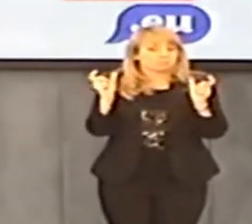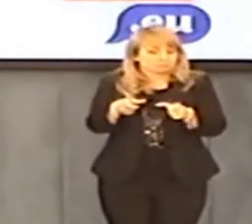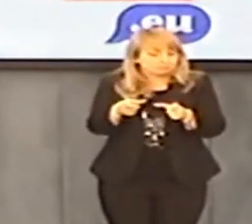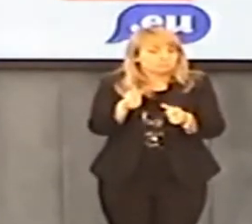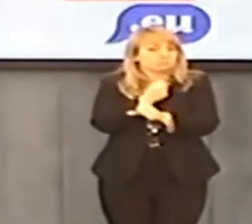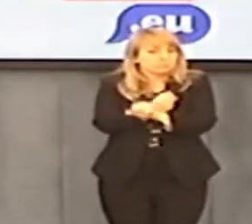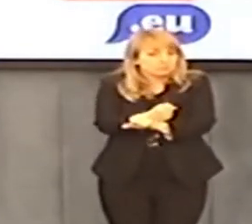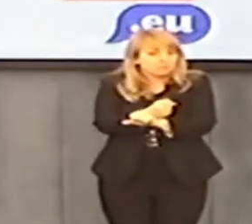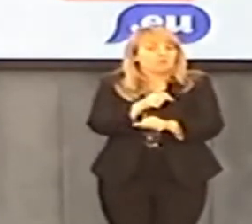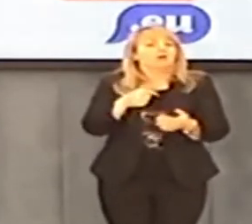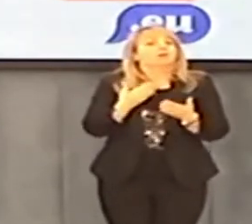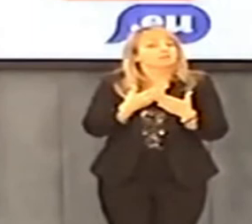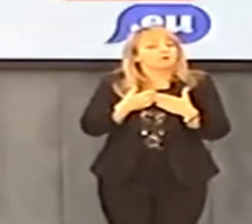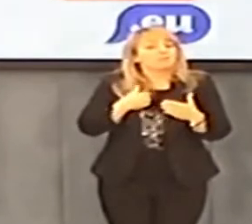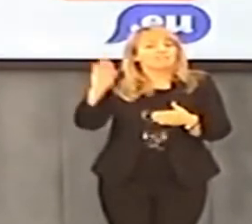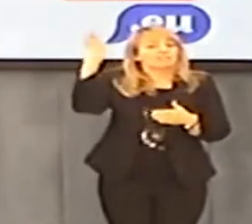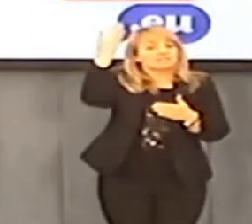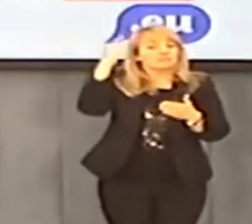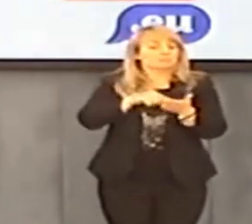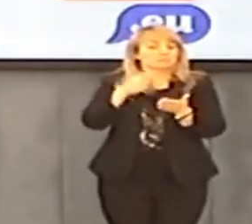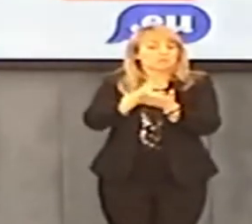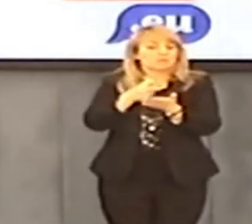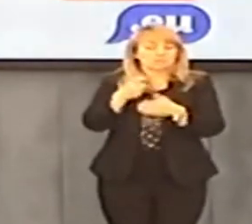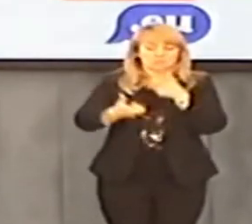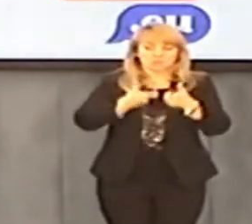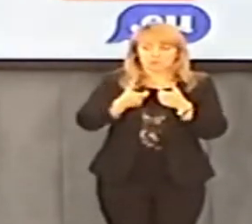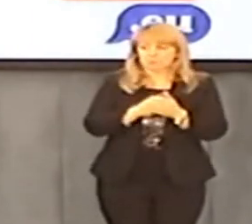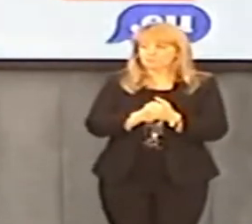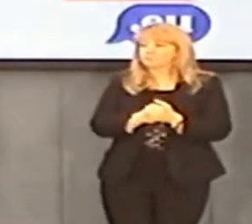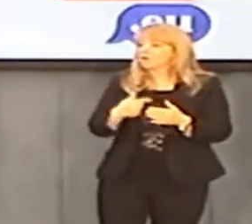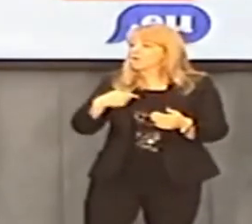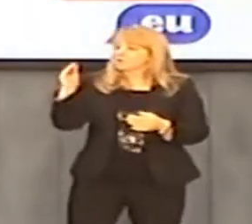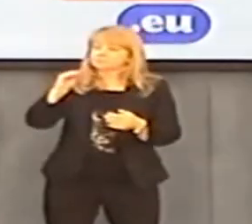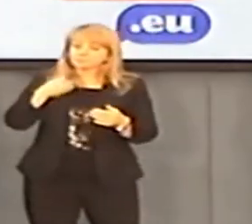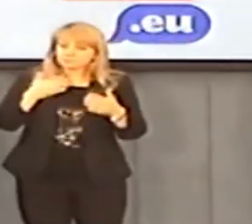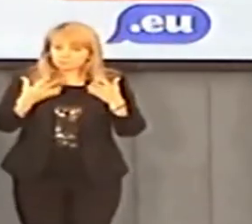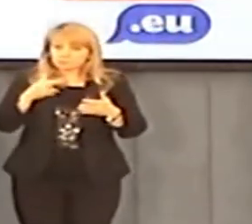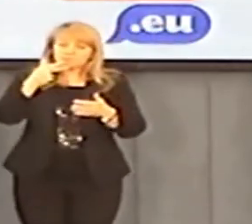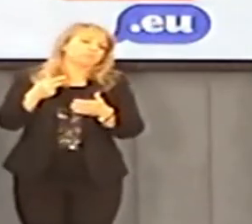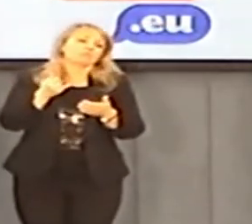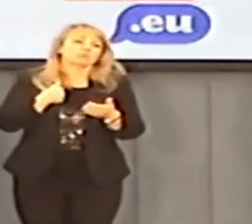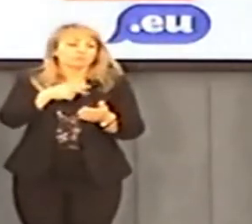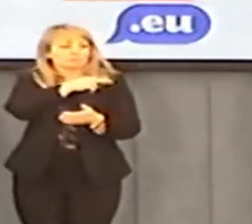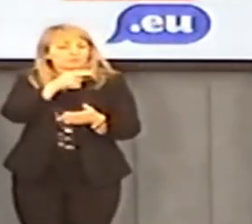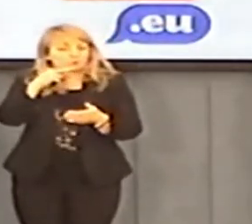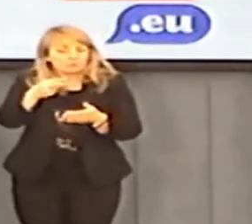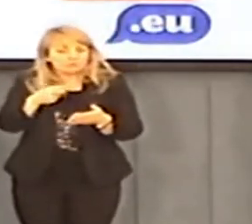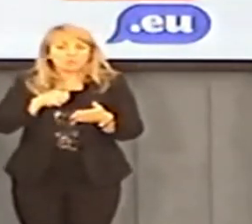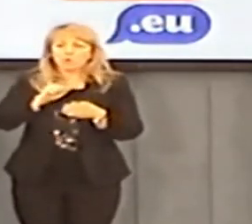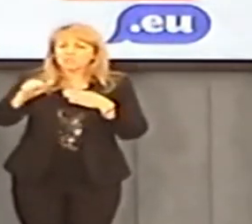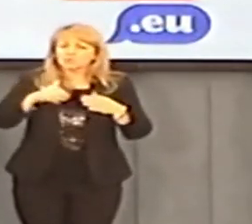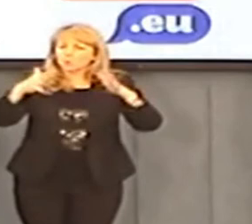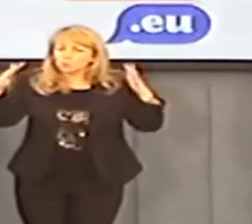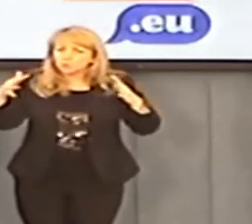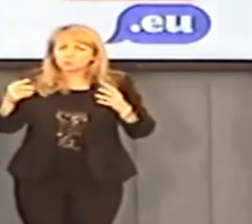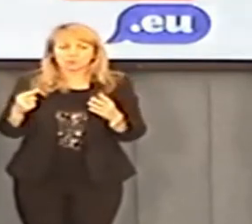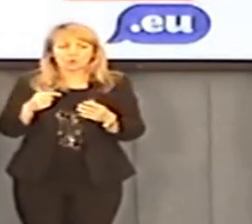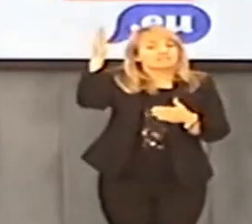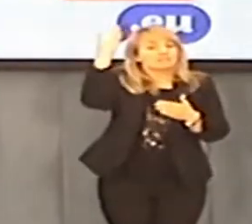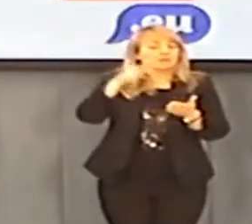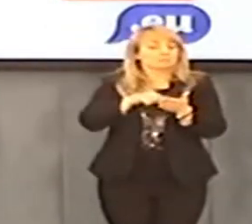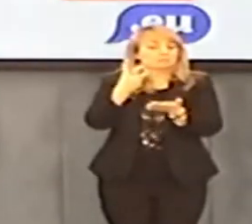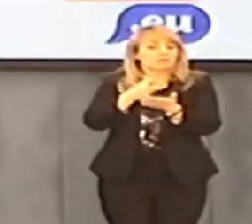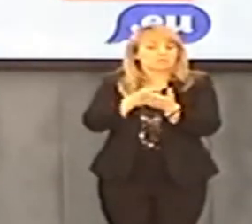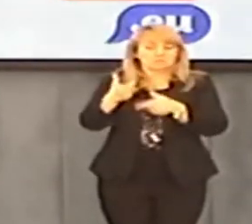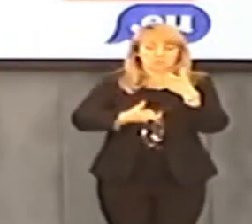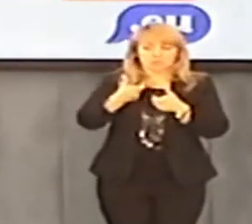list gończy, europejski nakaz aresztowania, są różne inne instrumenty, które można zrobić. I właśnie wezwanie do wystosowania tego listu to jest nasza dzisiejsza intencja.